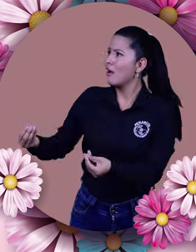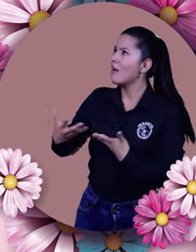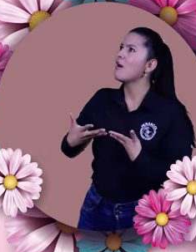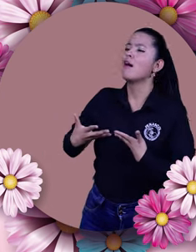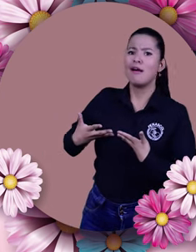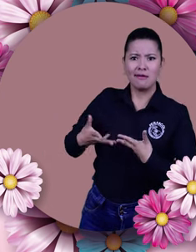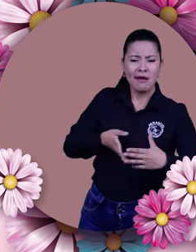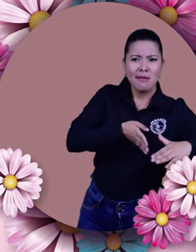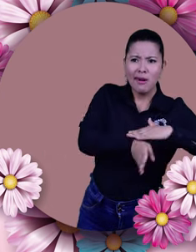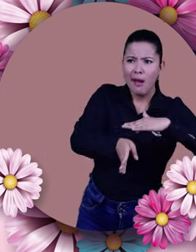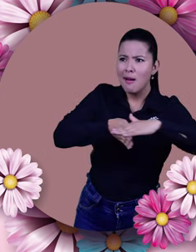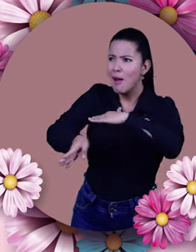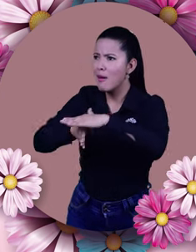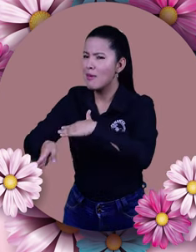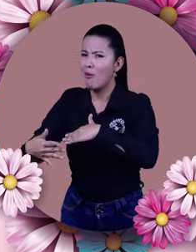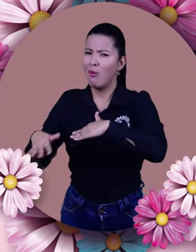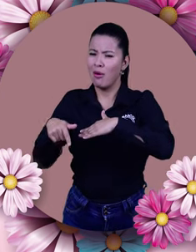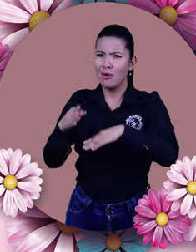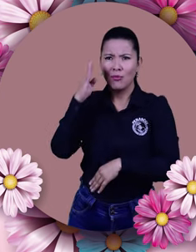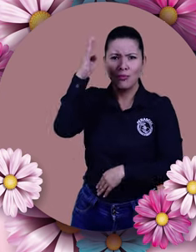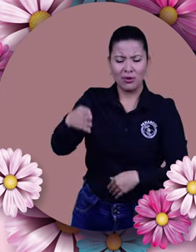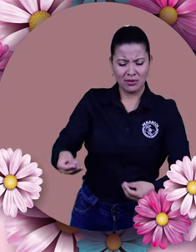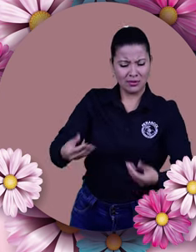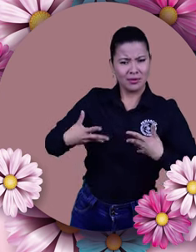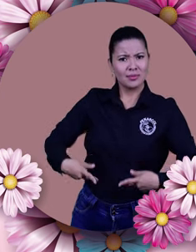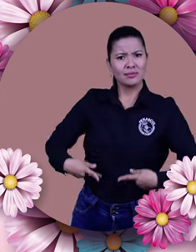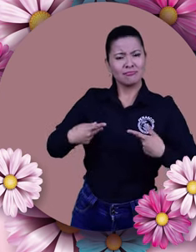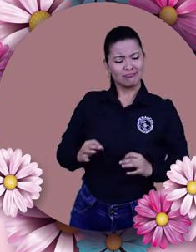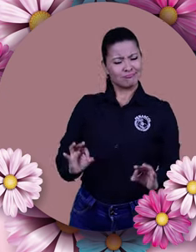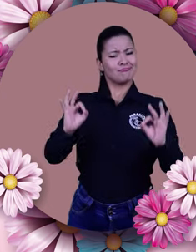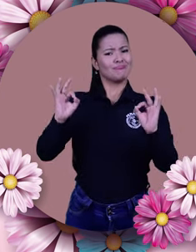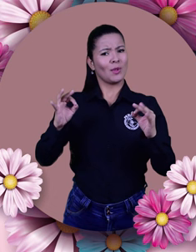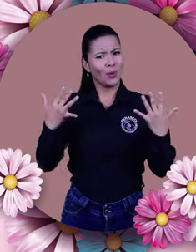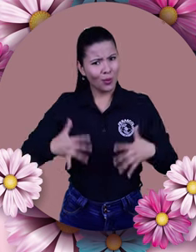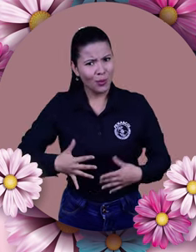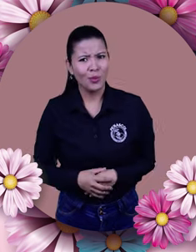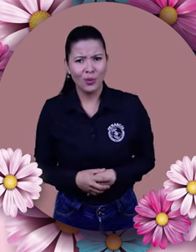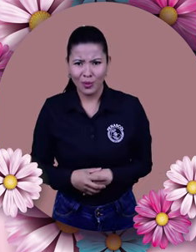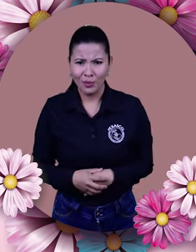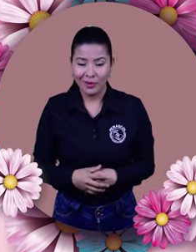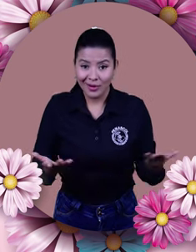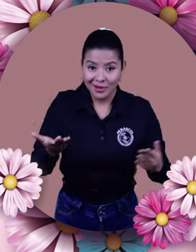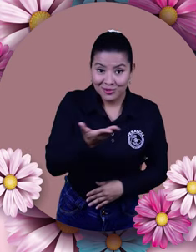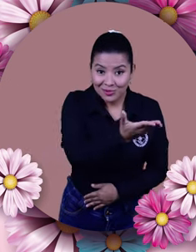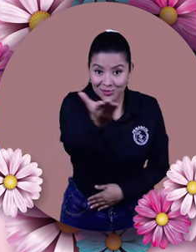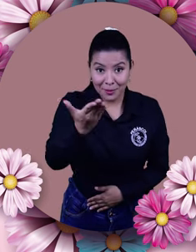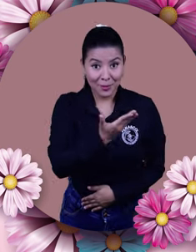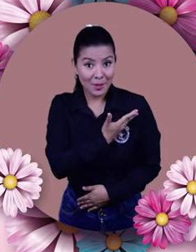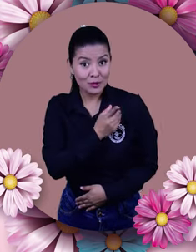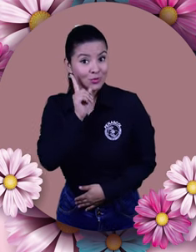no teniendo barreras de acceso. Es por eso que en este día reconocemos a las mamás